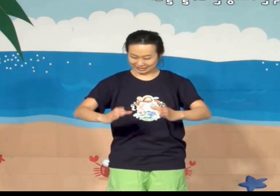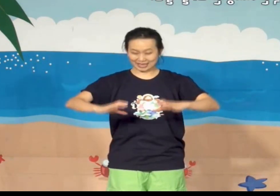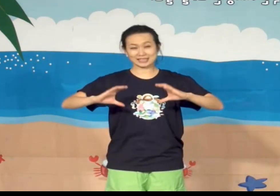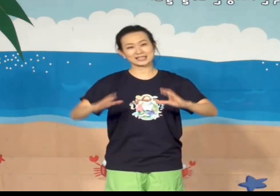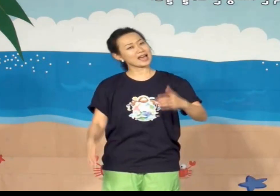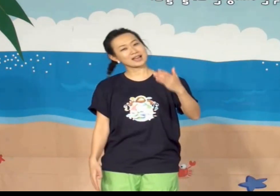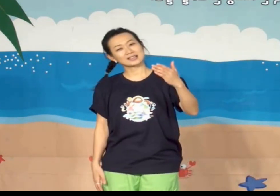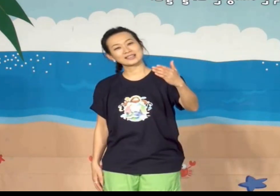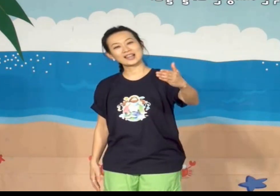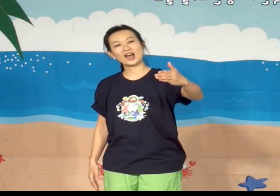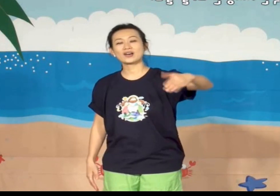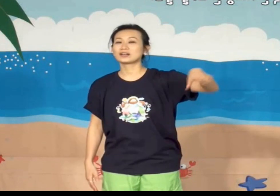어리석은 세상